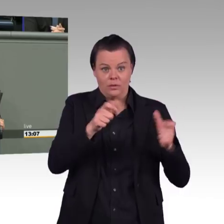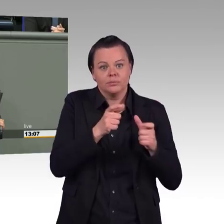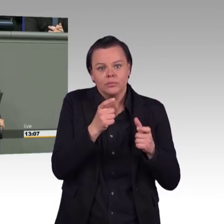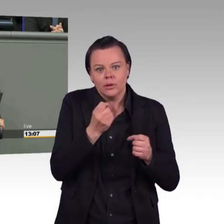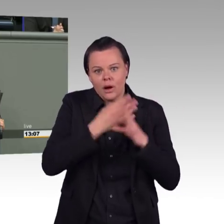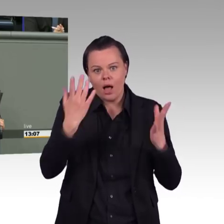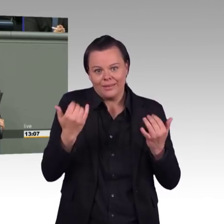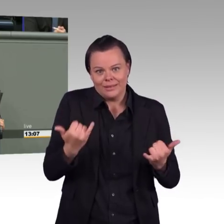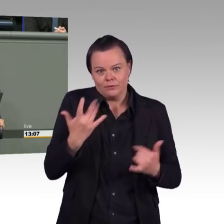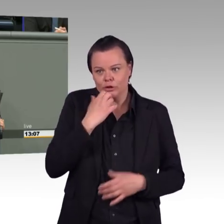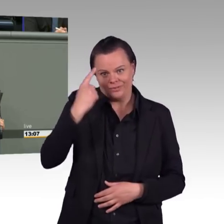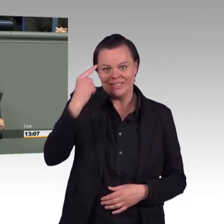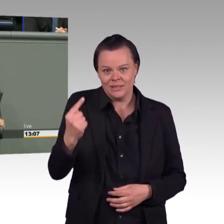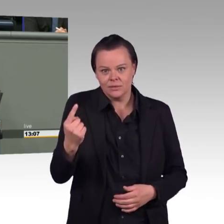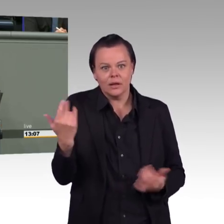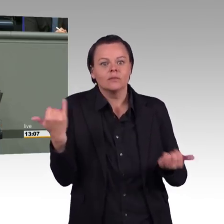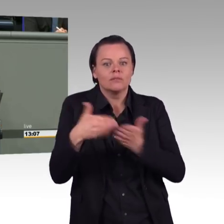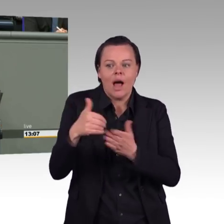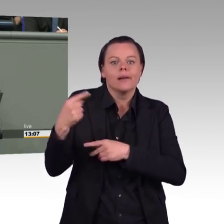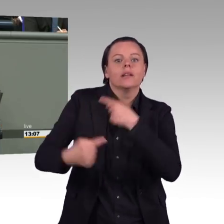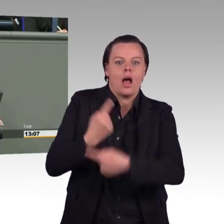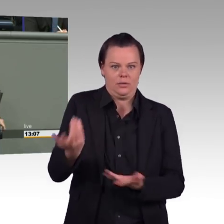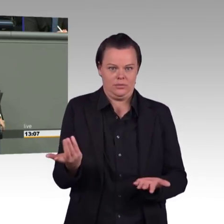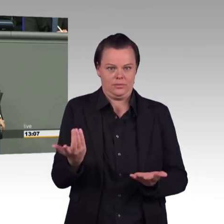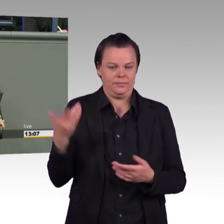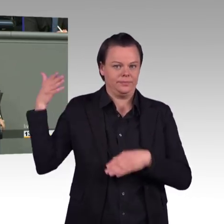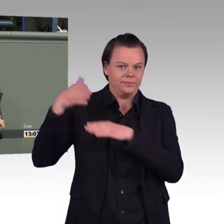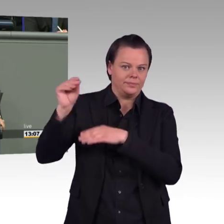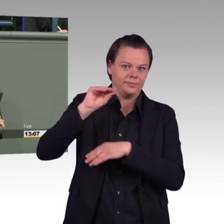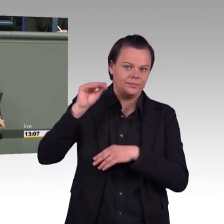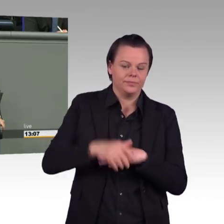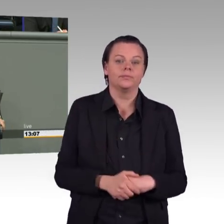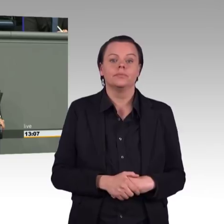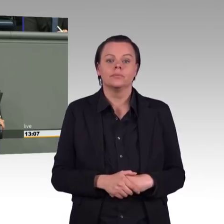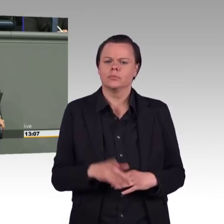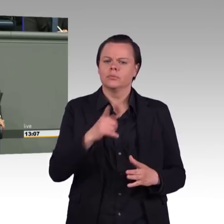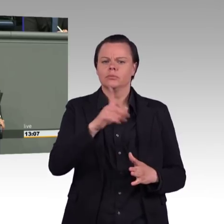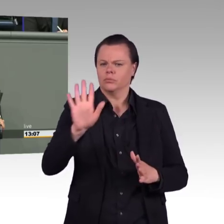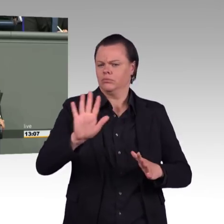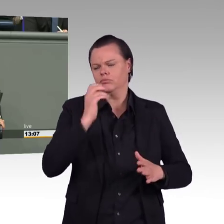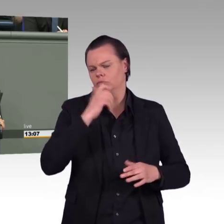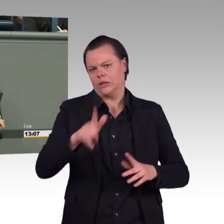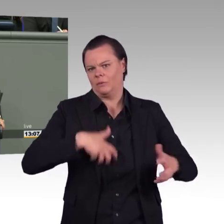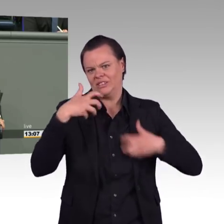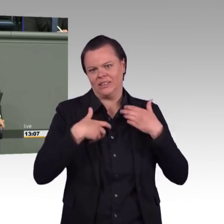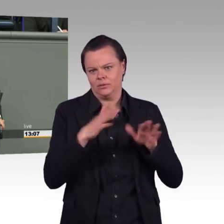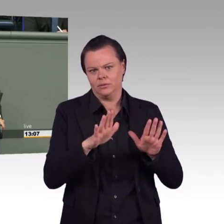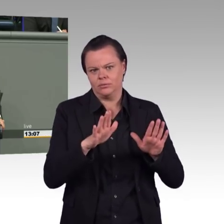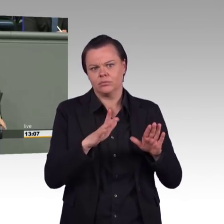Ressortabstimmung befinden, die durchs Kabinett gehen werden. Und wenn der Kabinettsbeschluss da ist, wird daraus das Gesetz entwickelt.